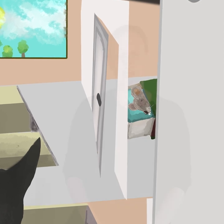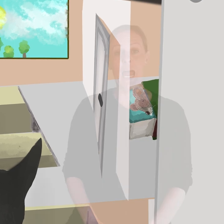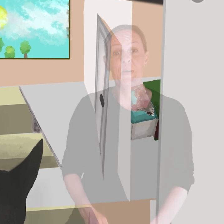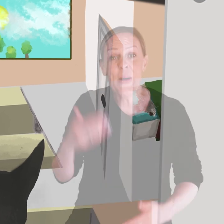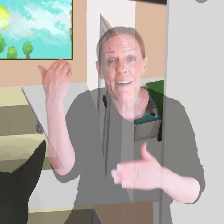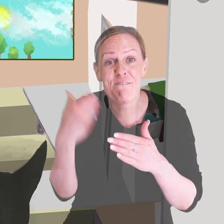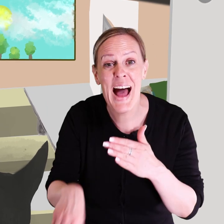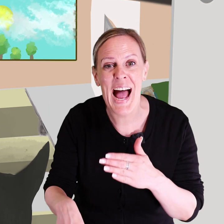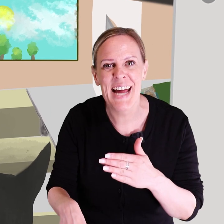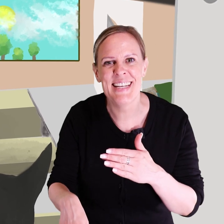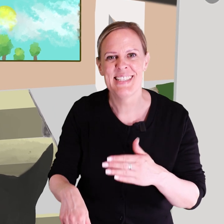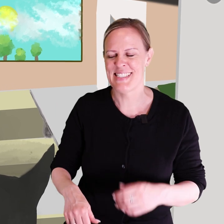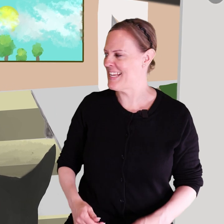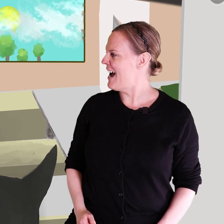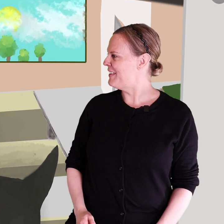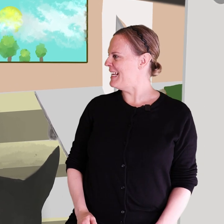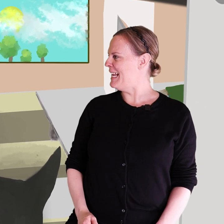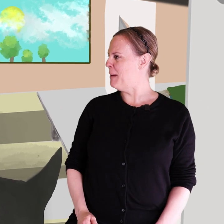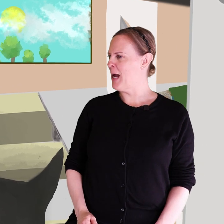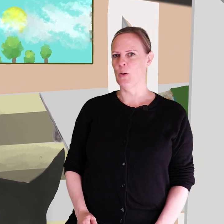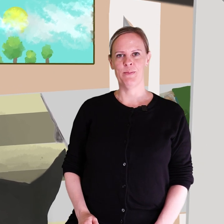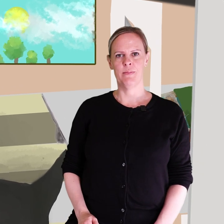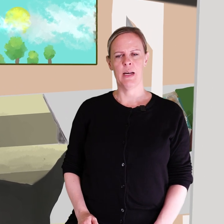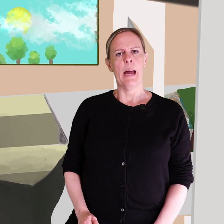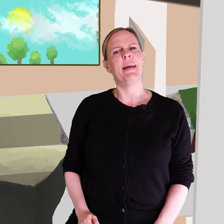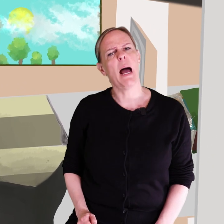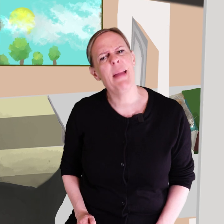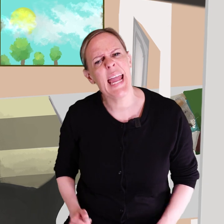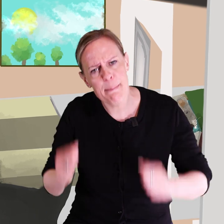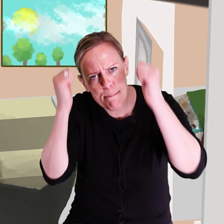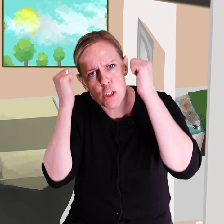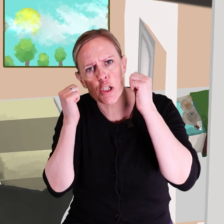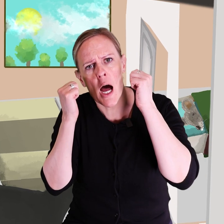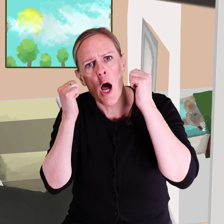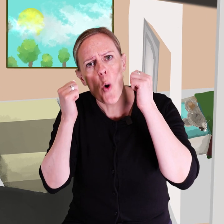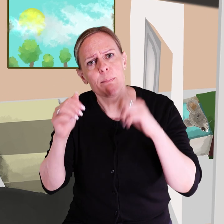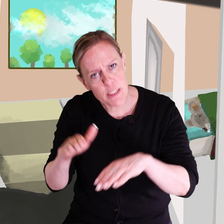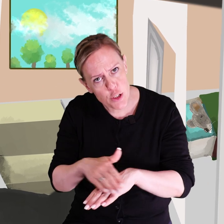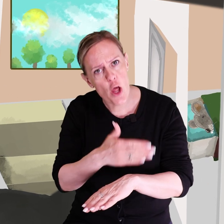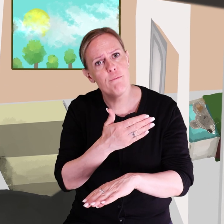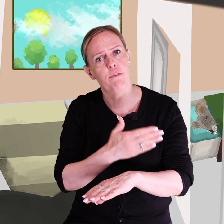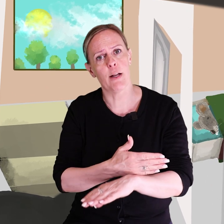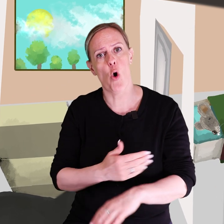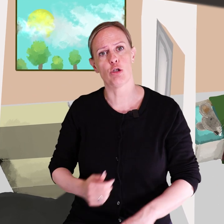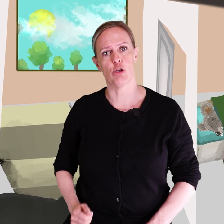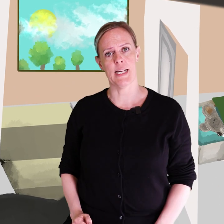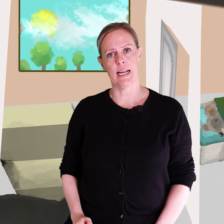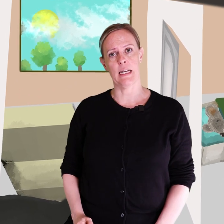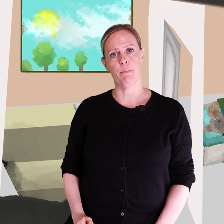Nu är jag färdig, säger han till lilla Mjau. Men ta mig i en mössa och ett par stövlar också, säger lilla